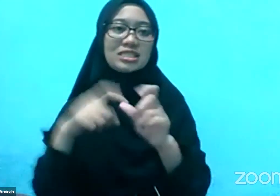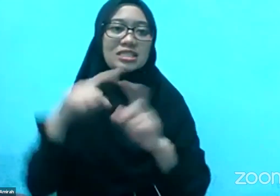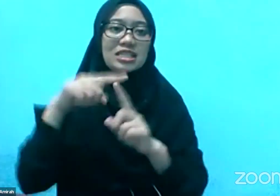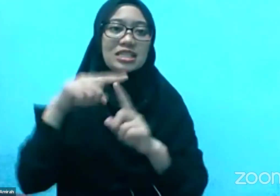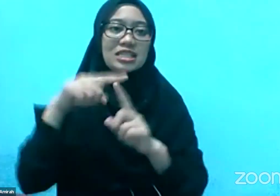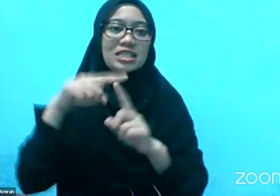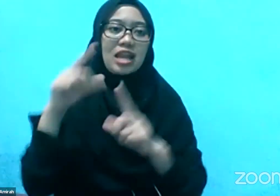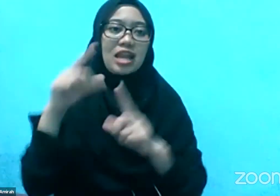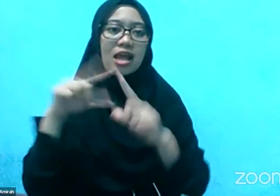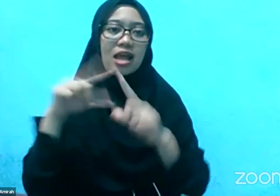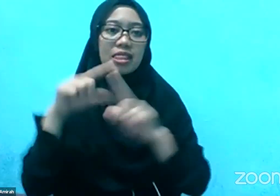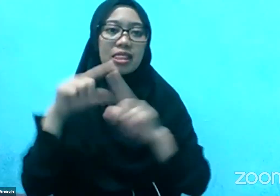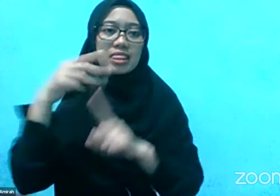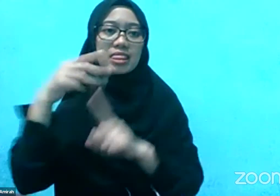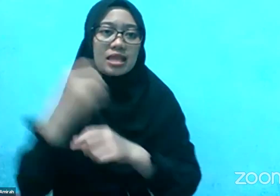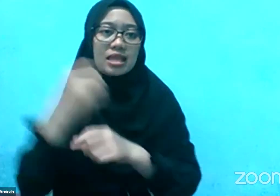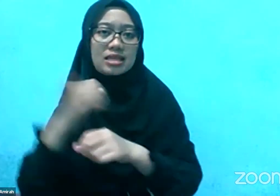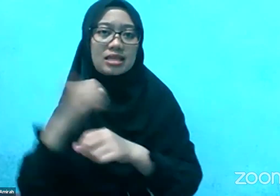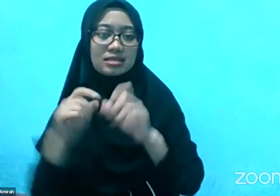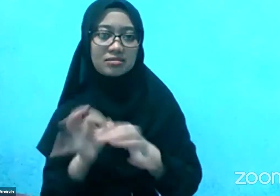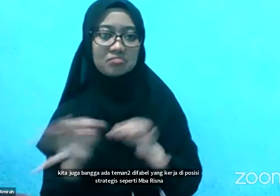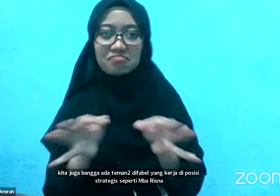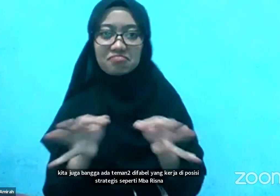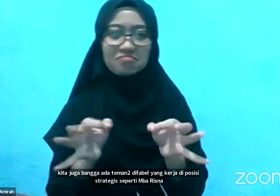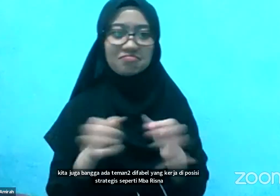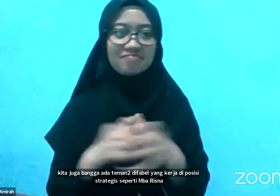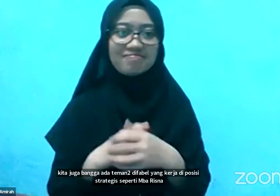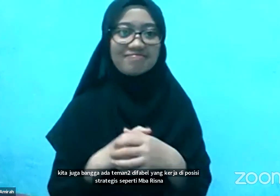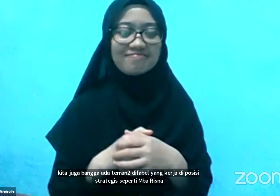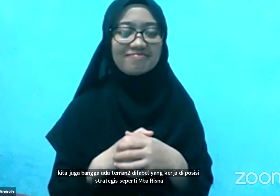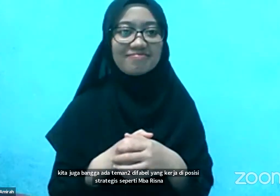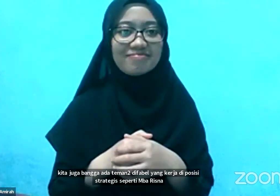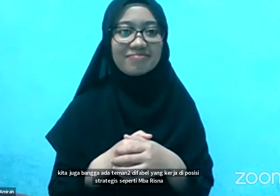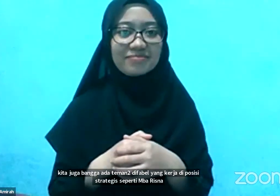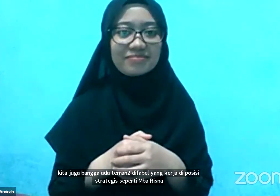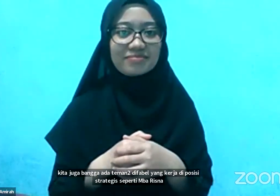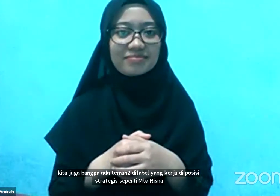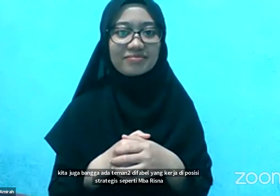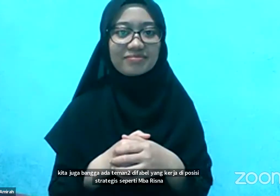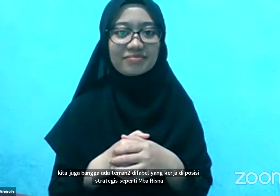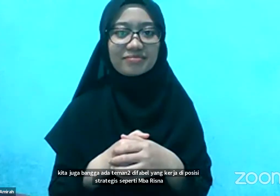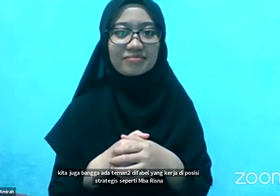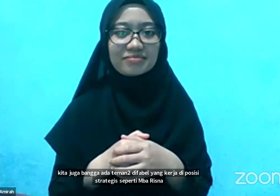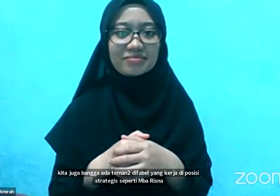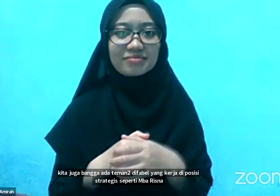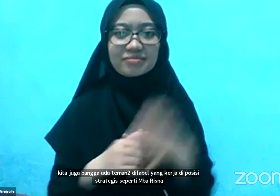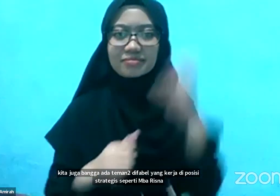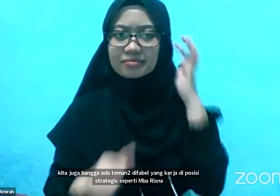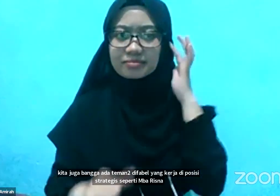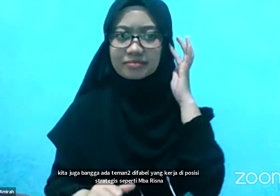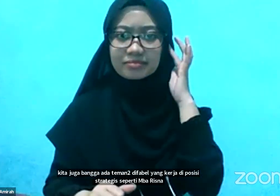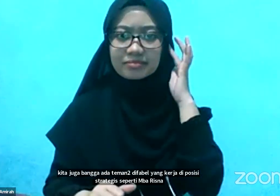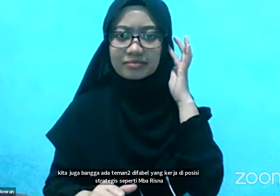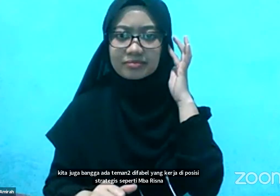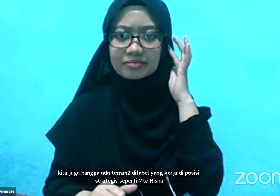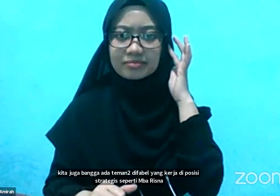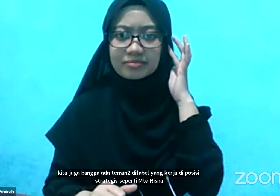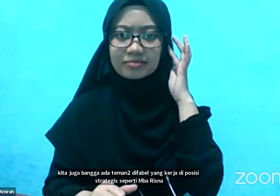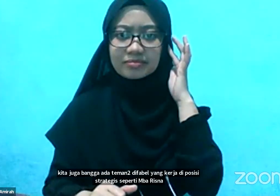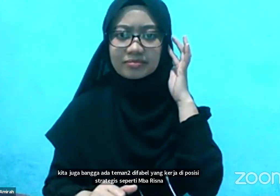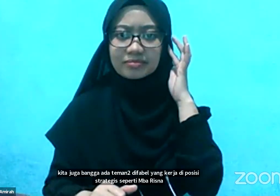Ada staf khusus presiden Staf Sangat inspiratif banget ya